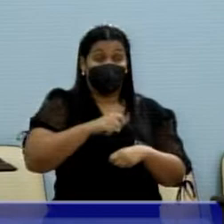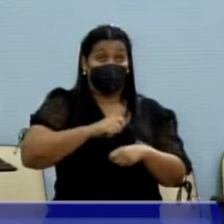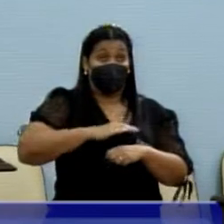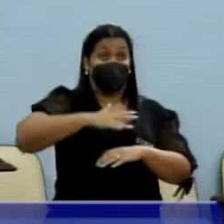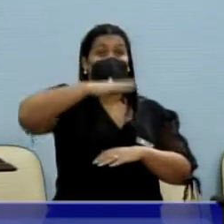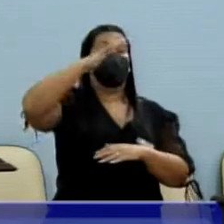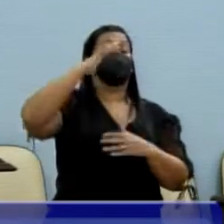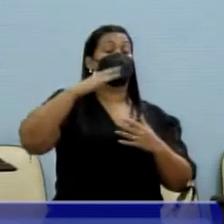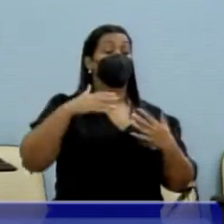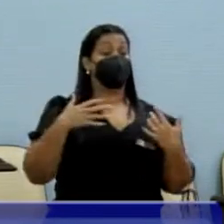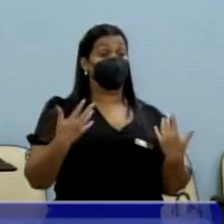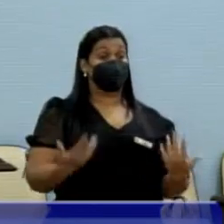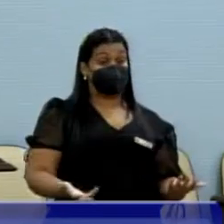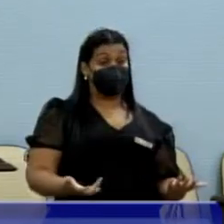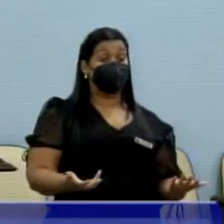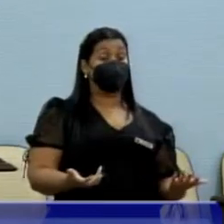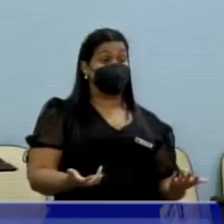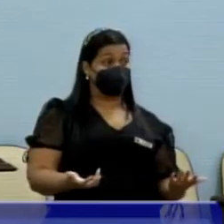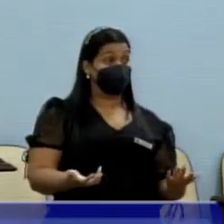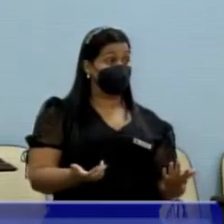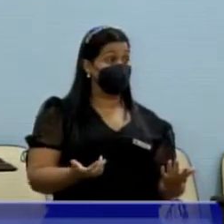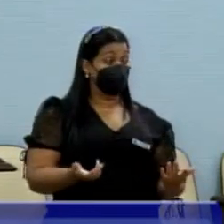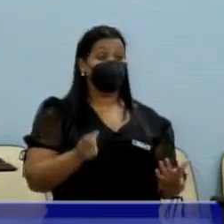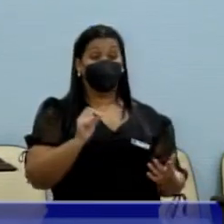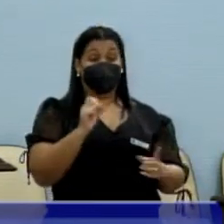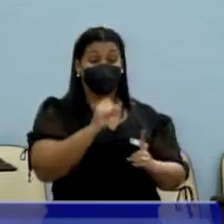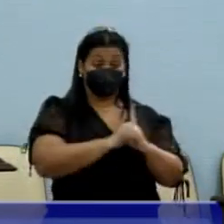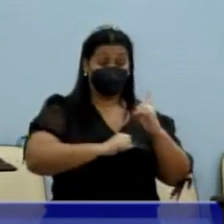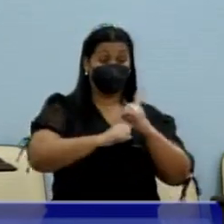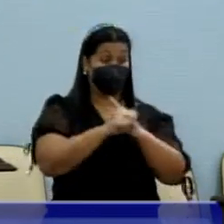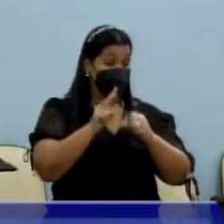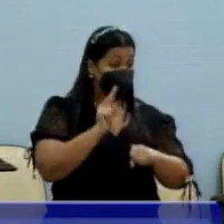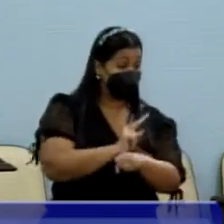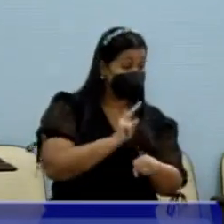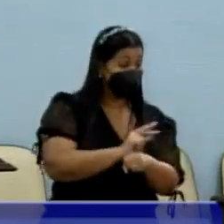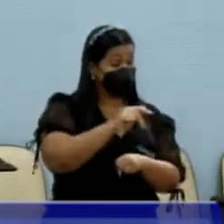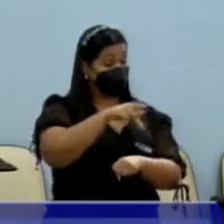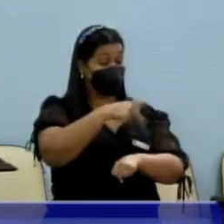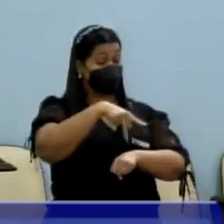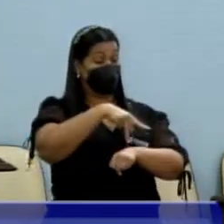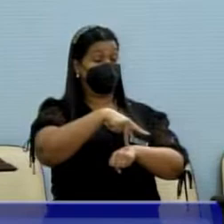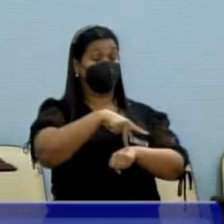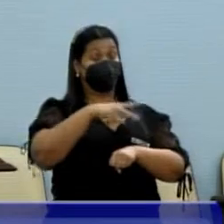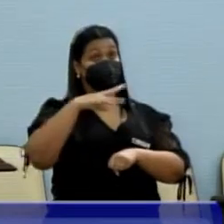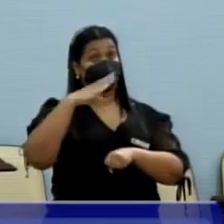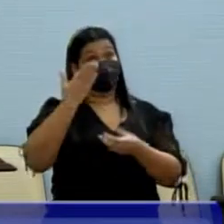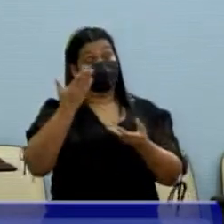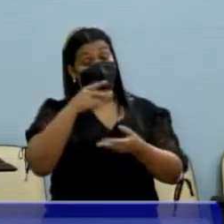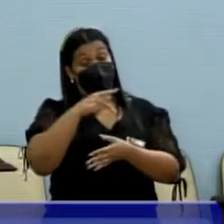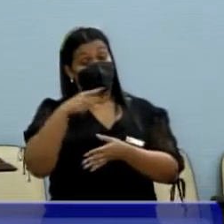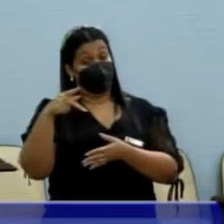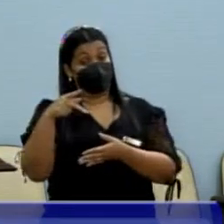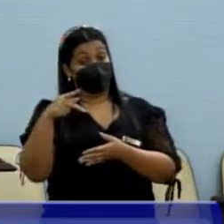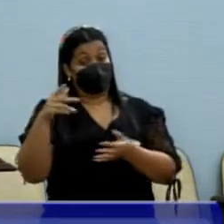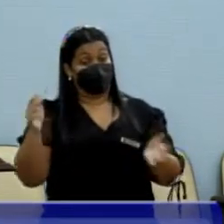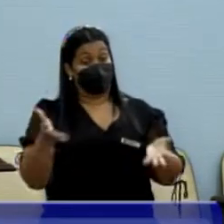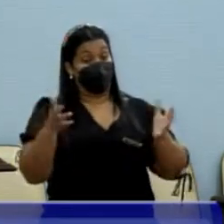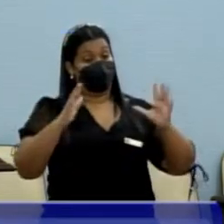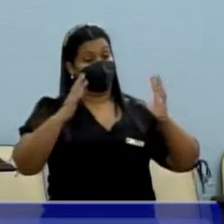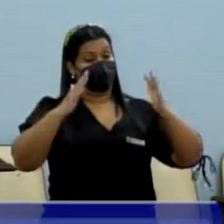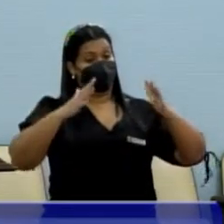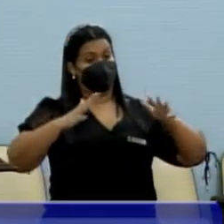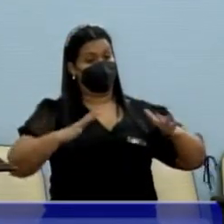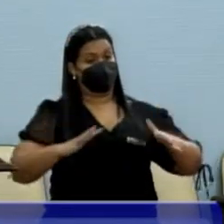sua rede de proteção social, um país cujo o presidente estimula o desmonte do Estado, a